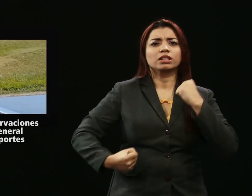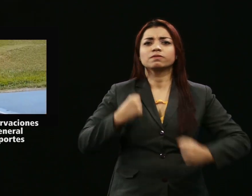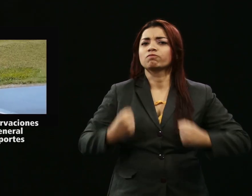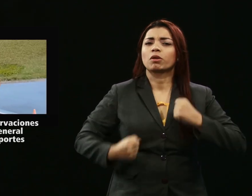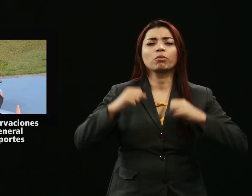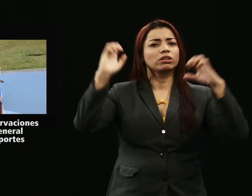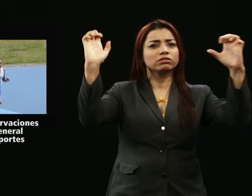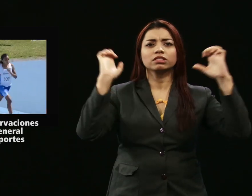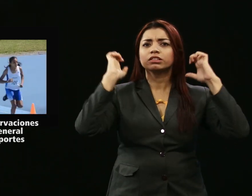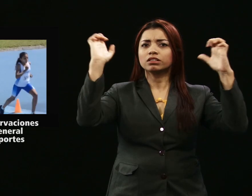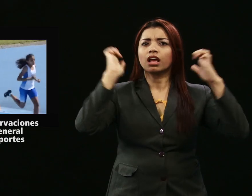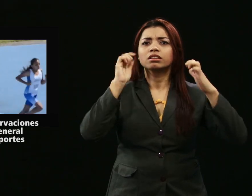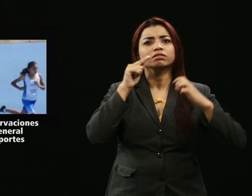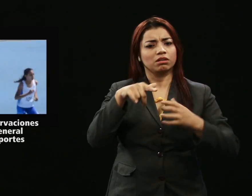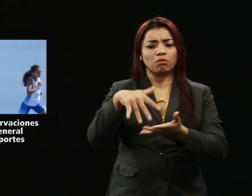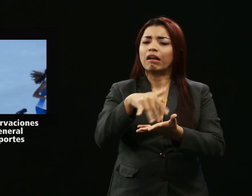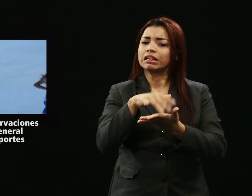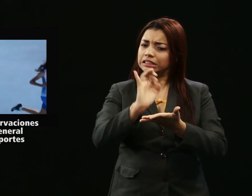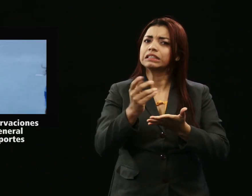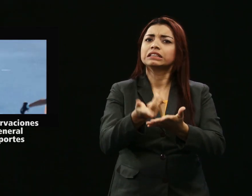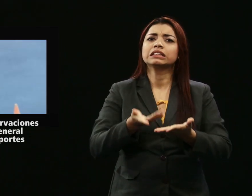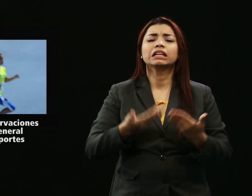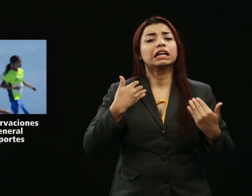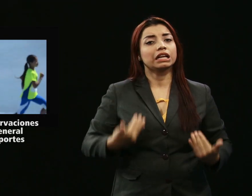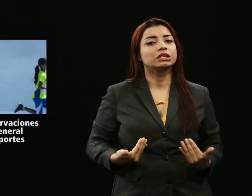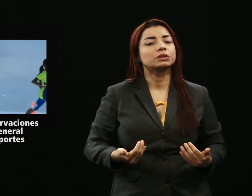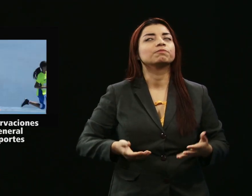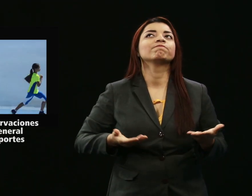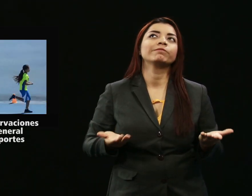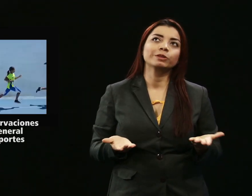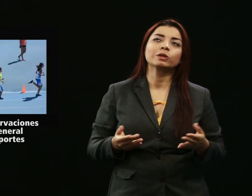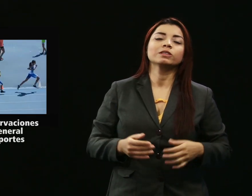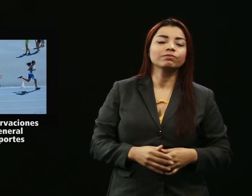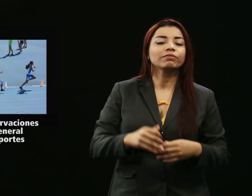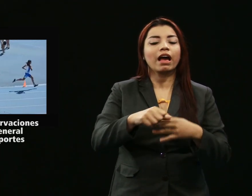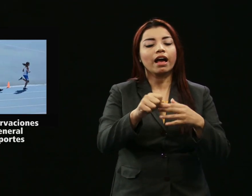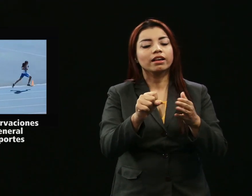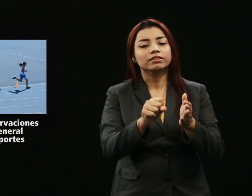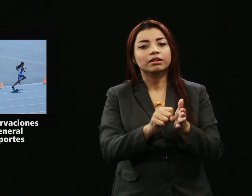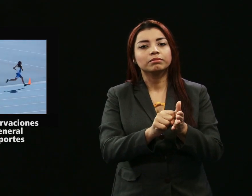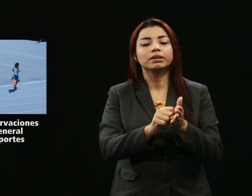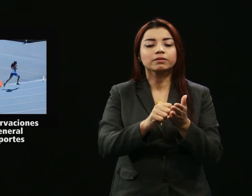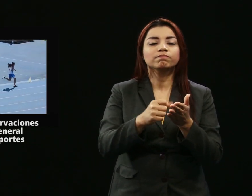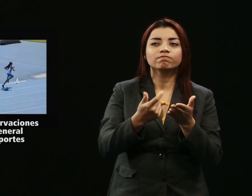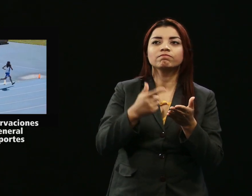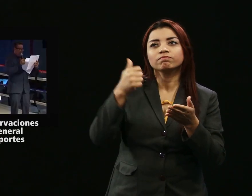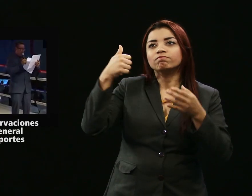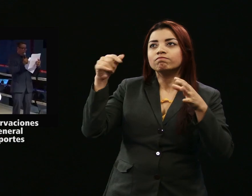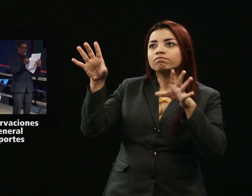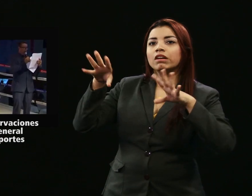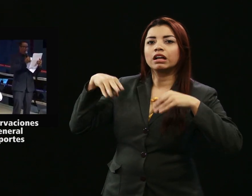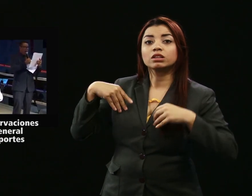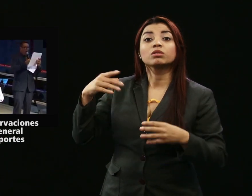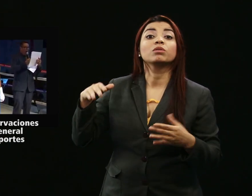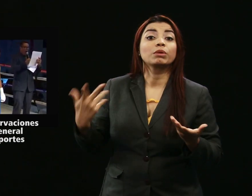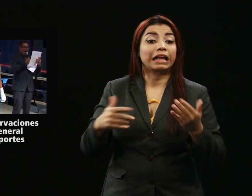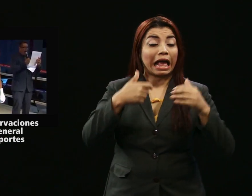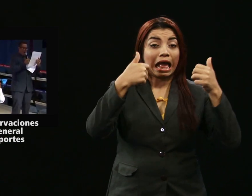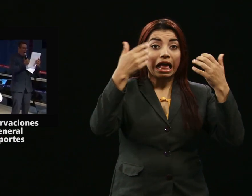deporte, la Asamblea Legislativa aceptó las observaciones que hizo el presidente de la República al Decreto Legislativo